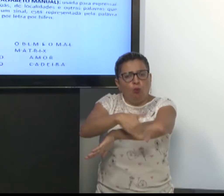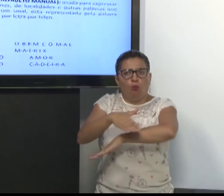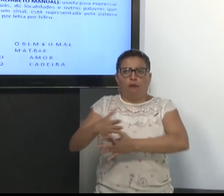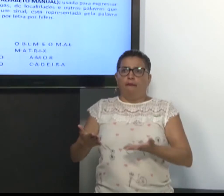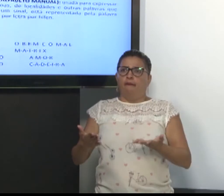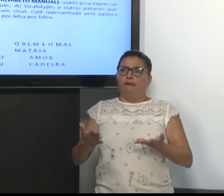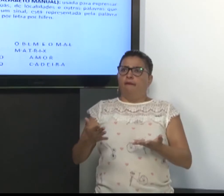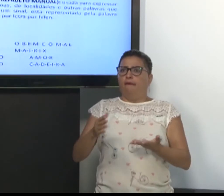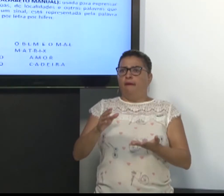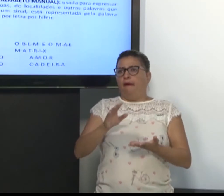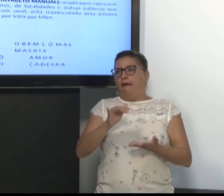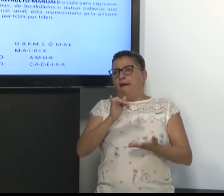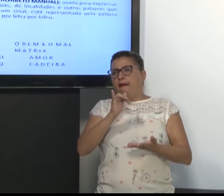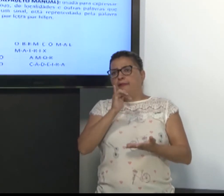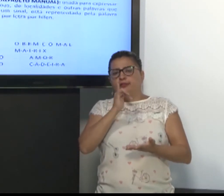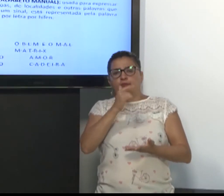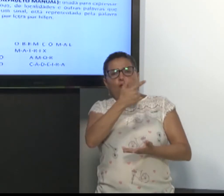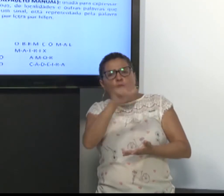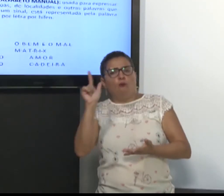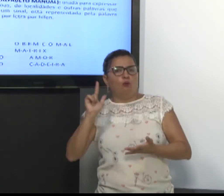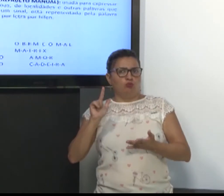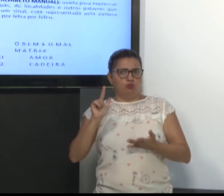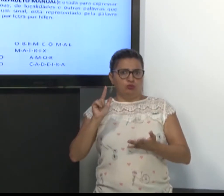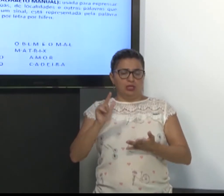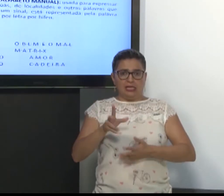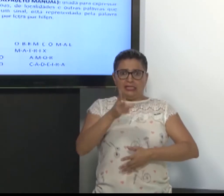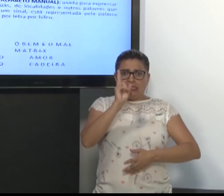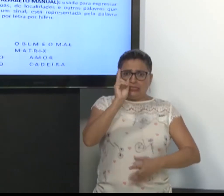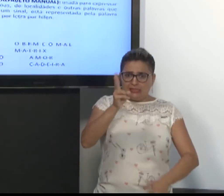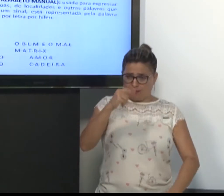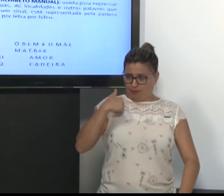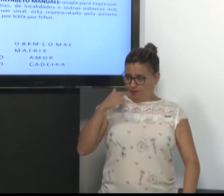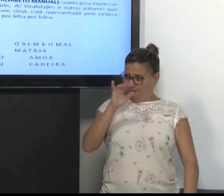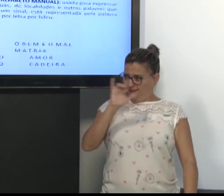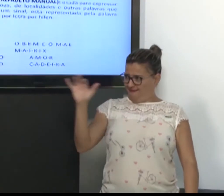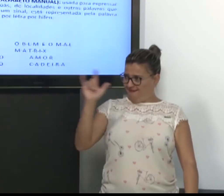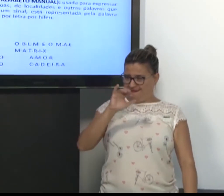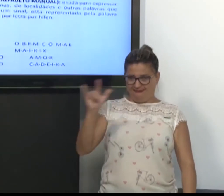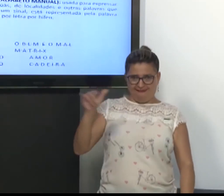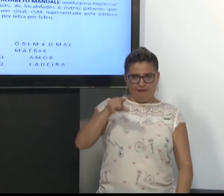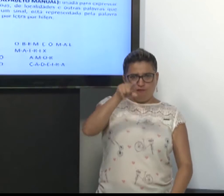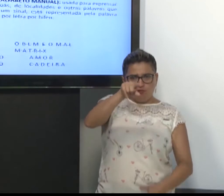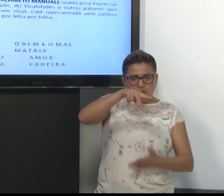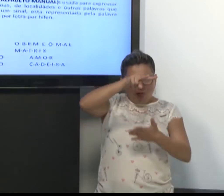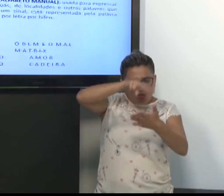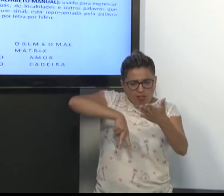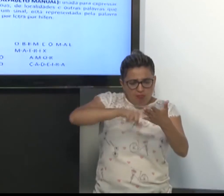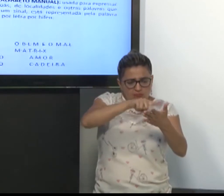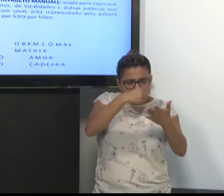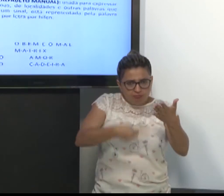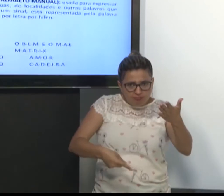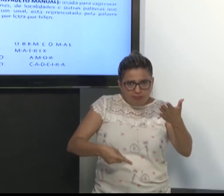Por exemplo, outras coisas. Se eu faço datilologia o tempo inteiro, se você olha na apostila, por exemplo,